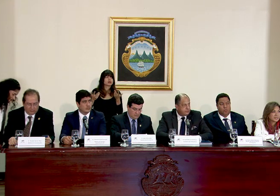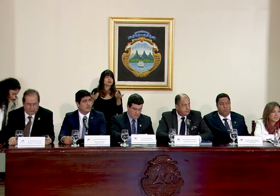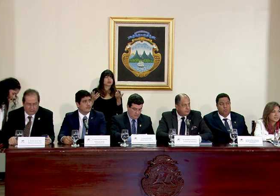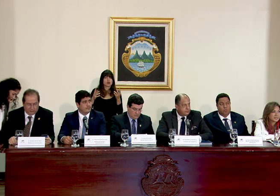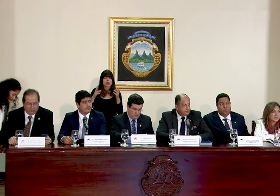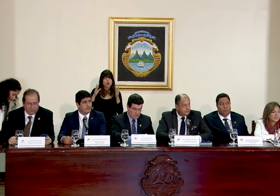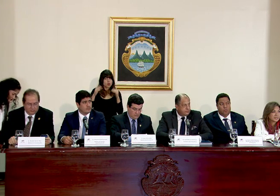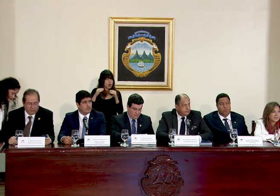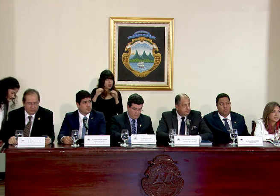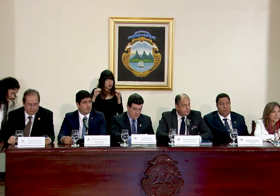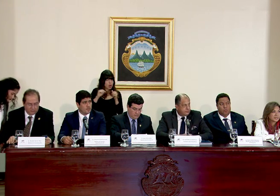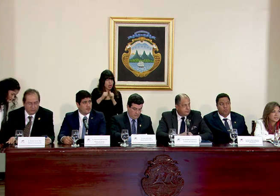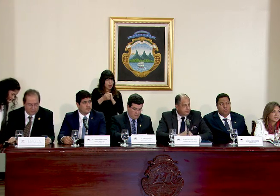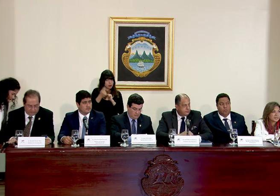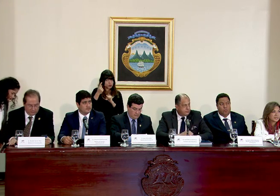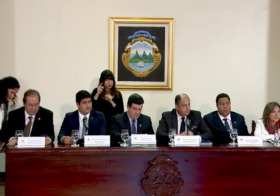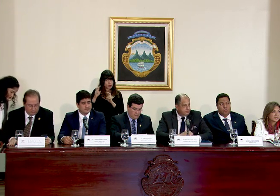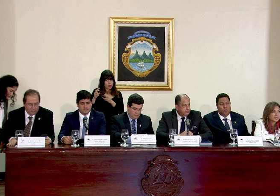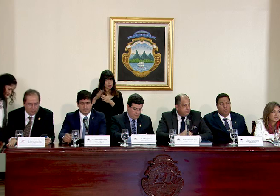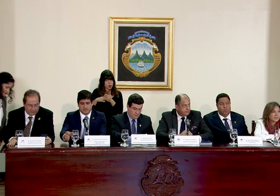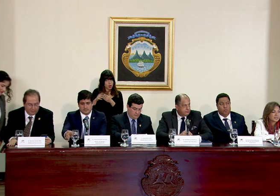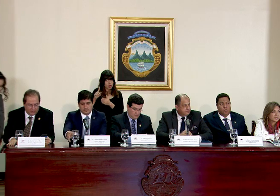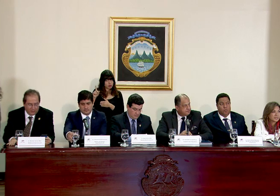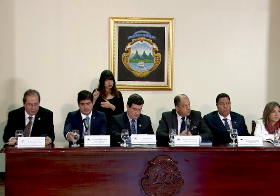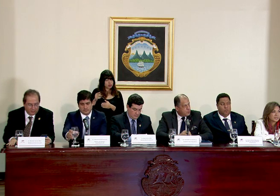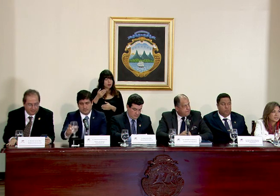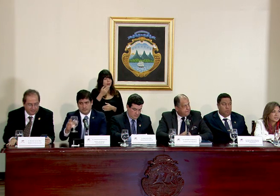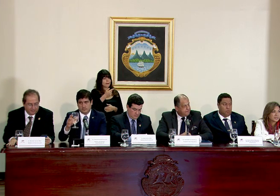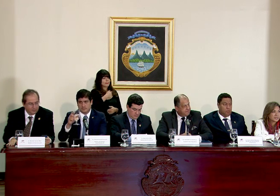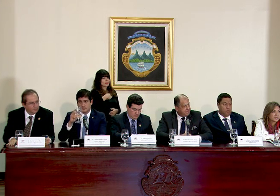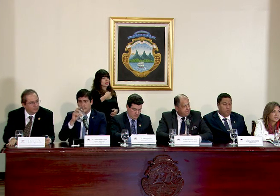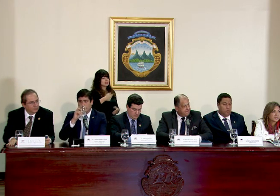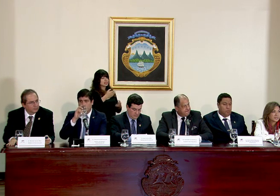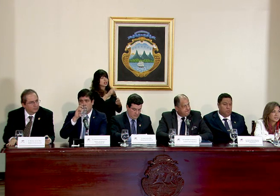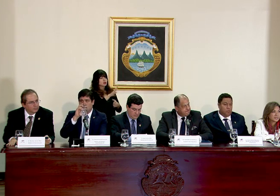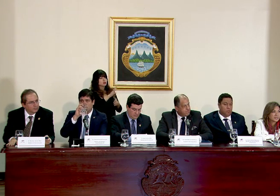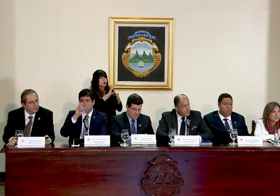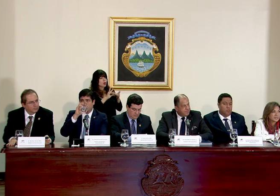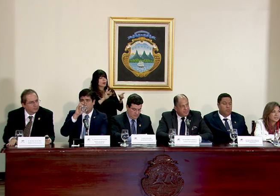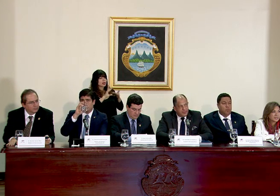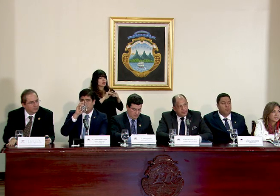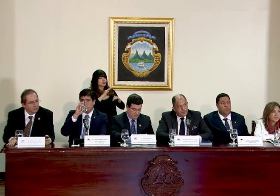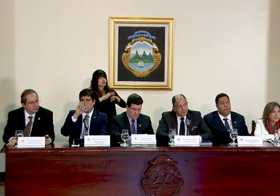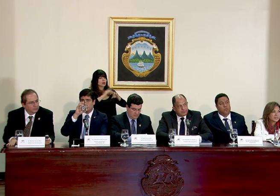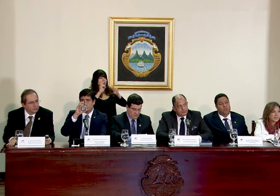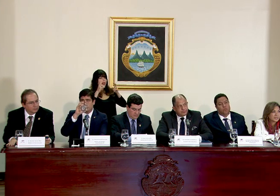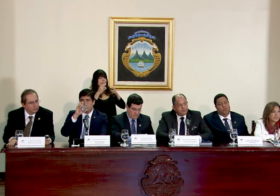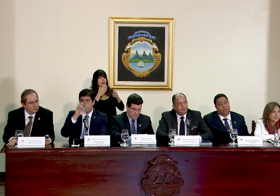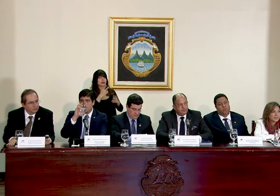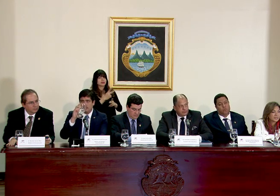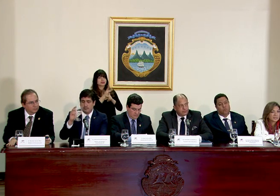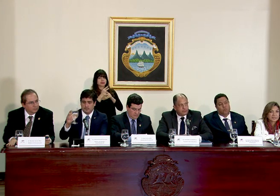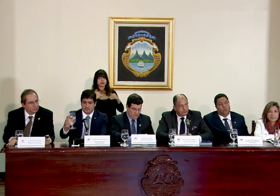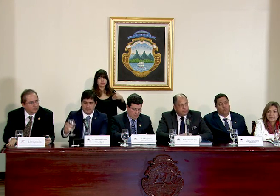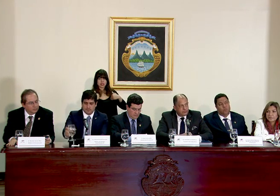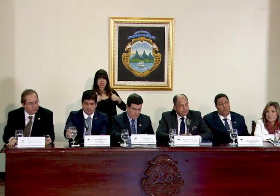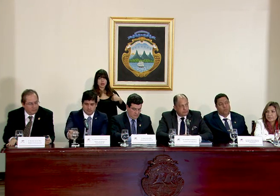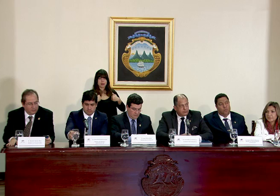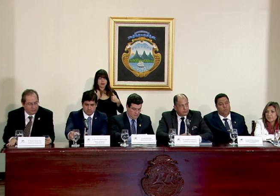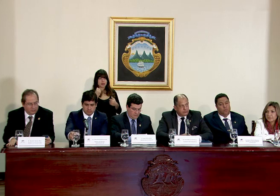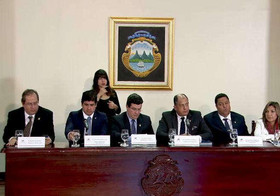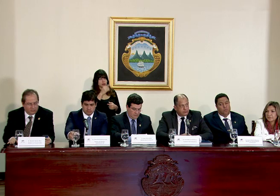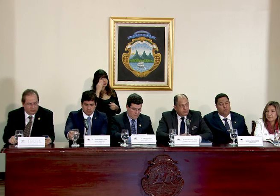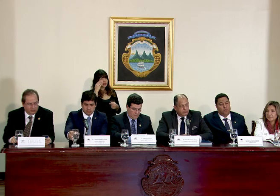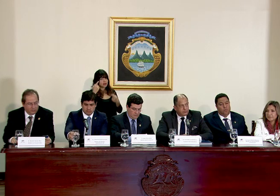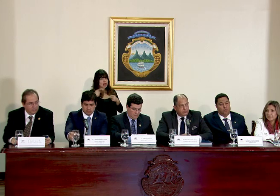va haber ningún cambio, solo esto en los horarios. Y Presidente, queremos un comentario suyo con respecto al tema de bienestar animal, está enterado de los